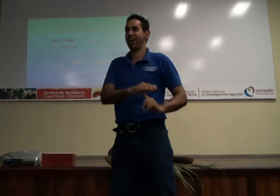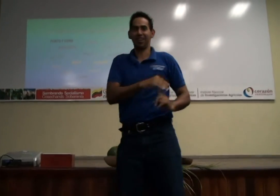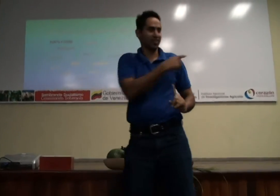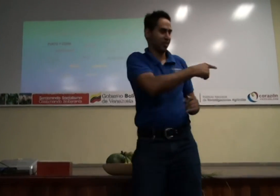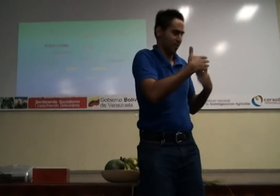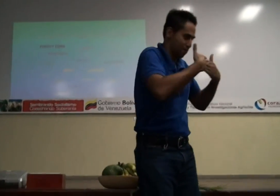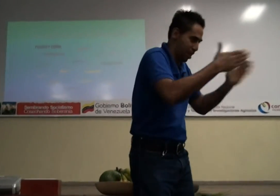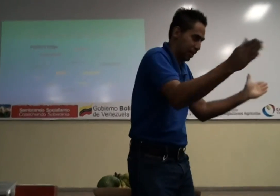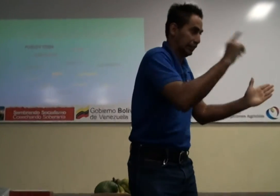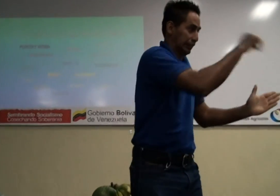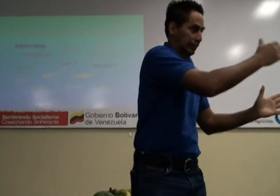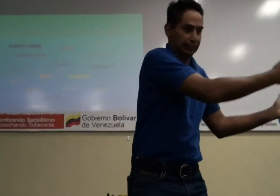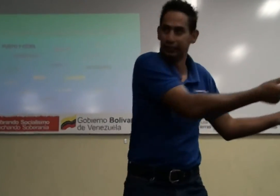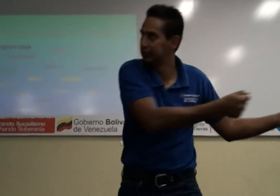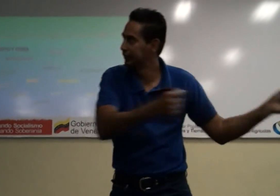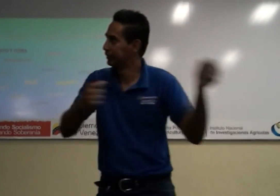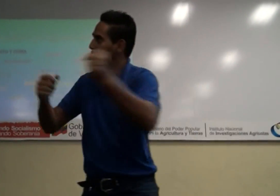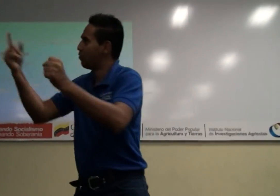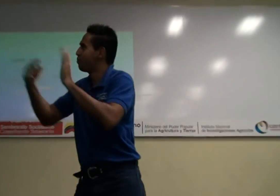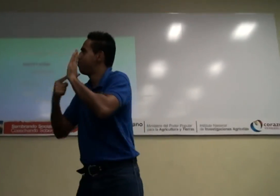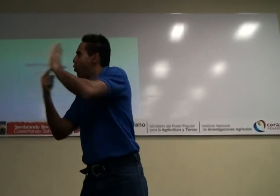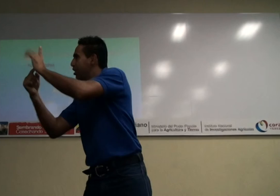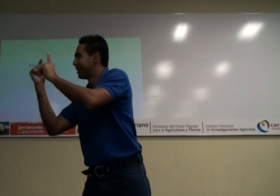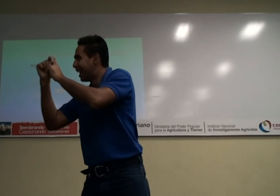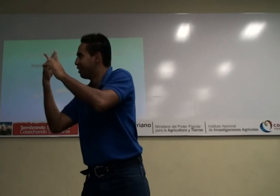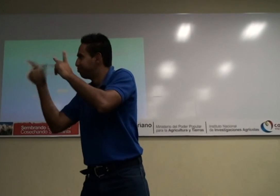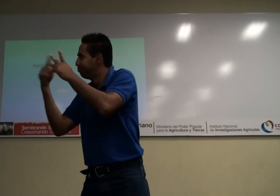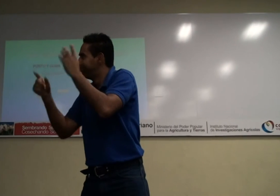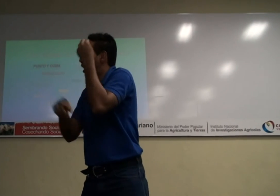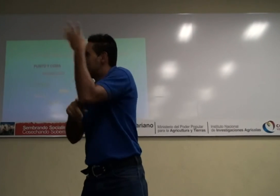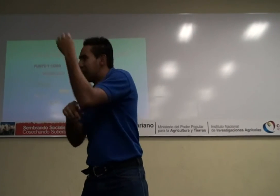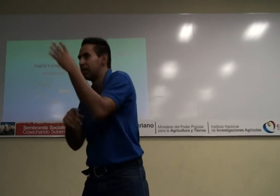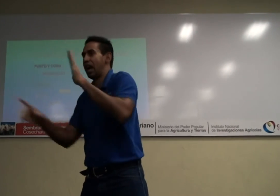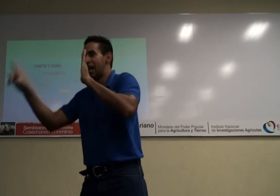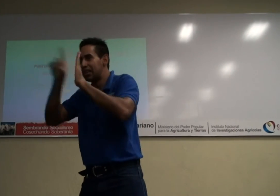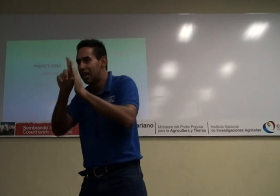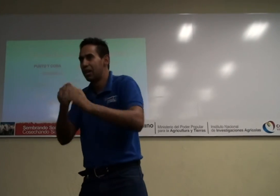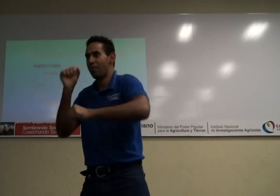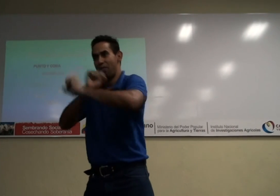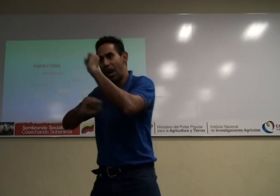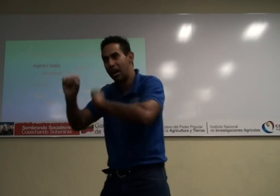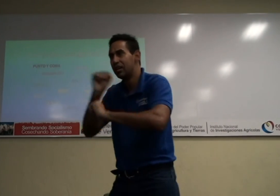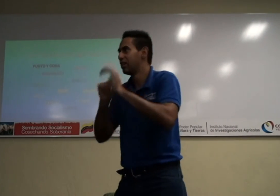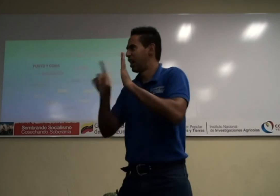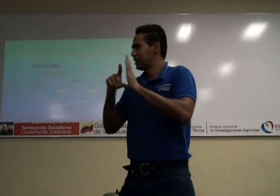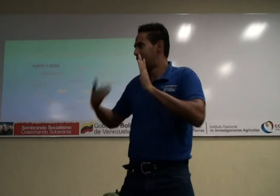las personas siguen tratando para las personas con discapacidad, siguen haciendo